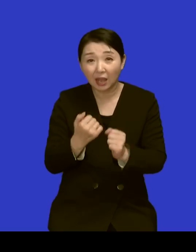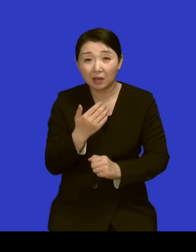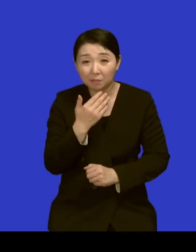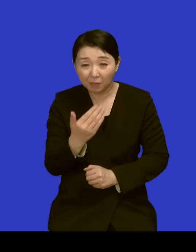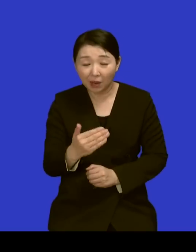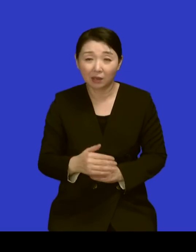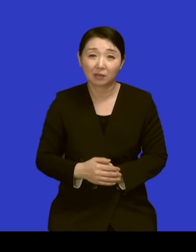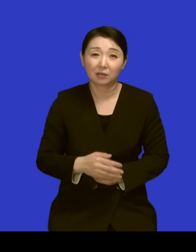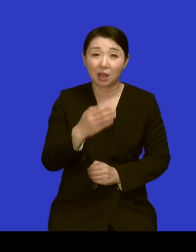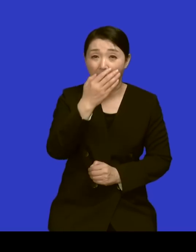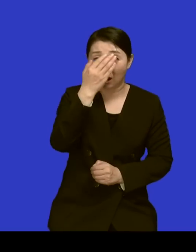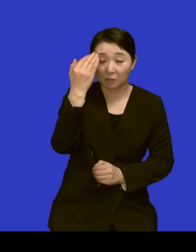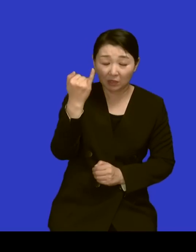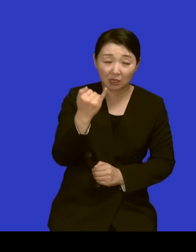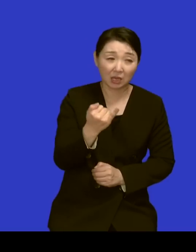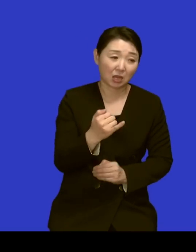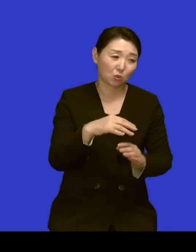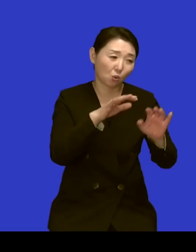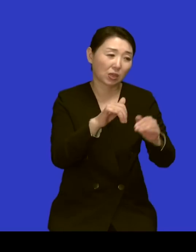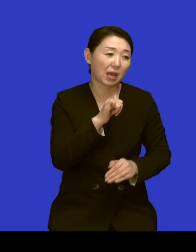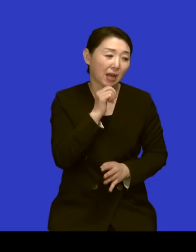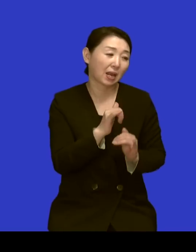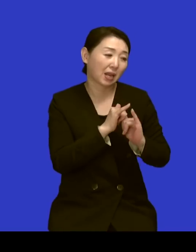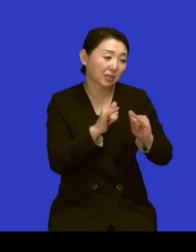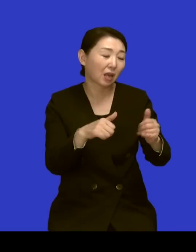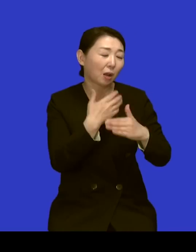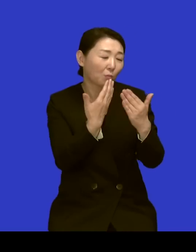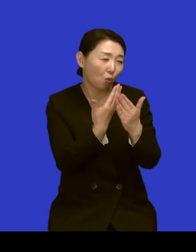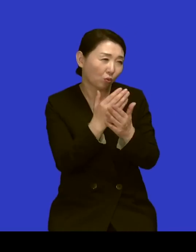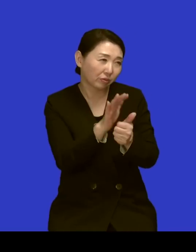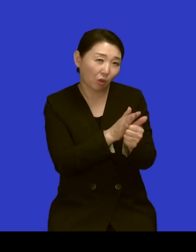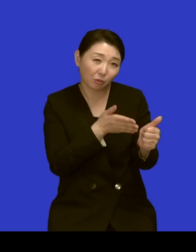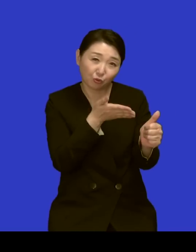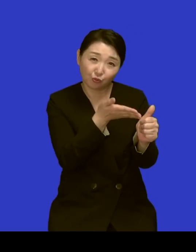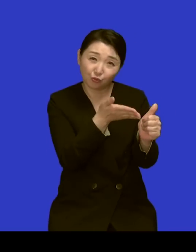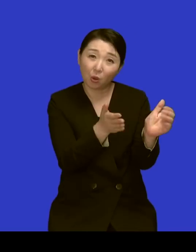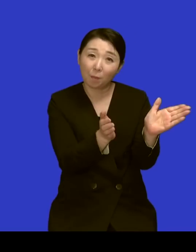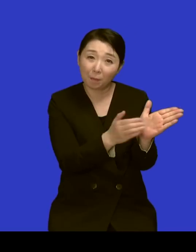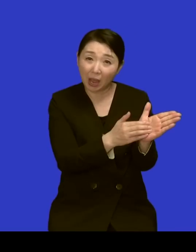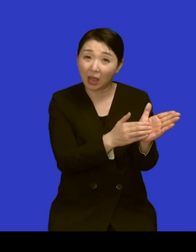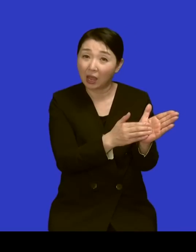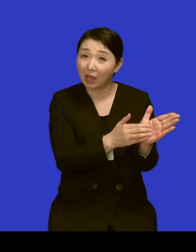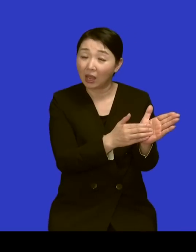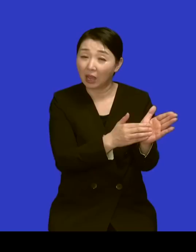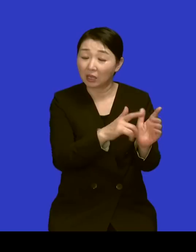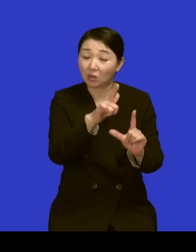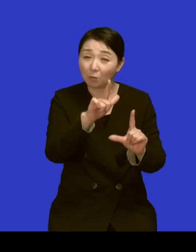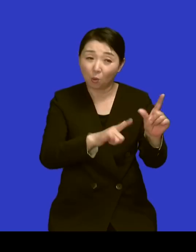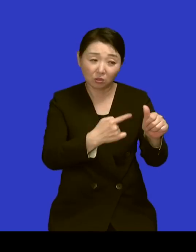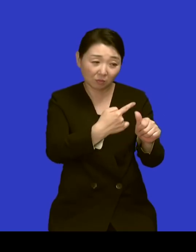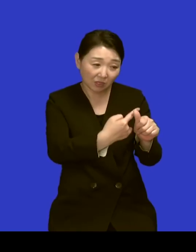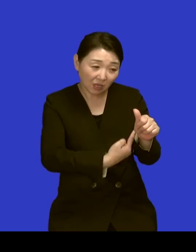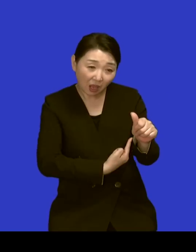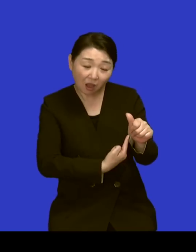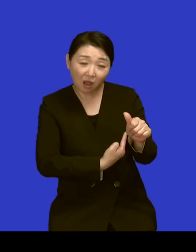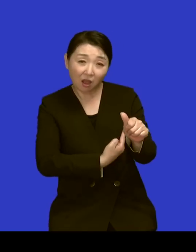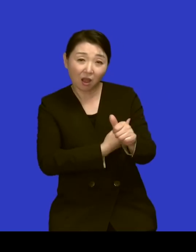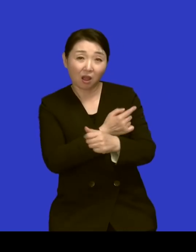사람들 가난한 사람들 어른 사람들 다 챙기고 이런 모습 때문에 그 동네 선비님들이